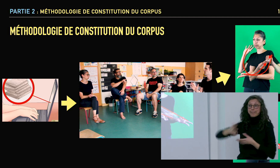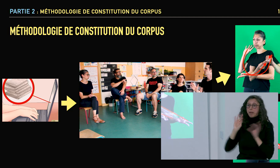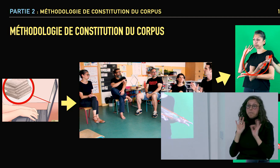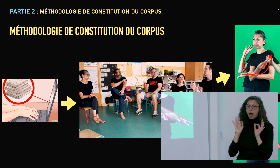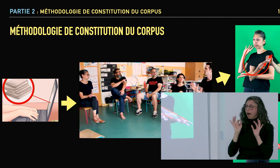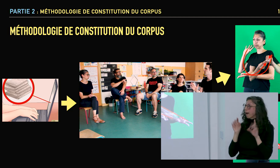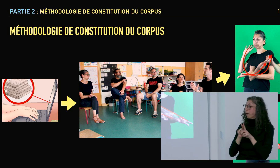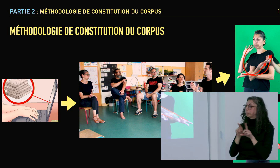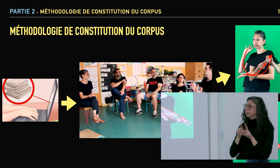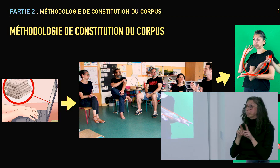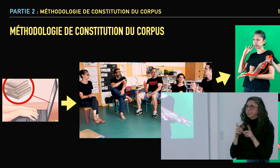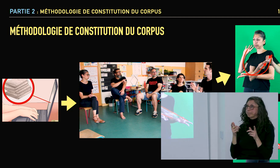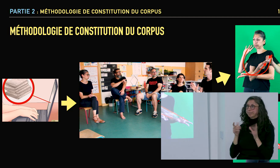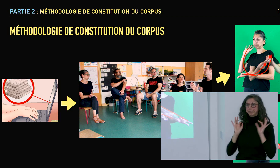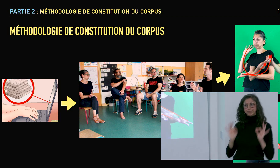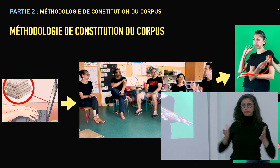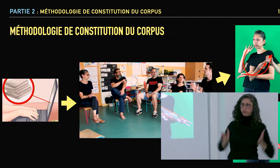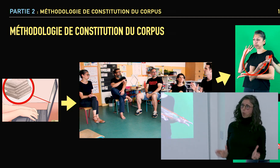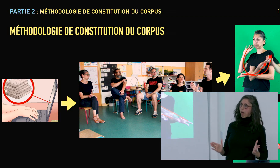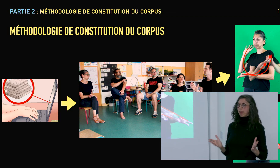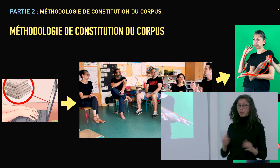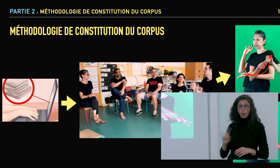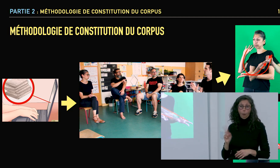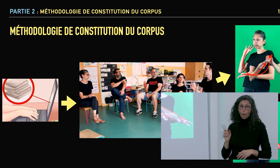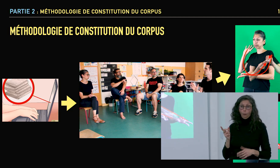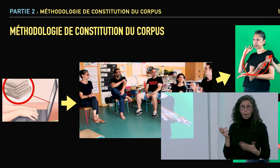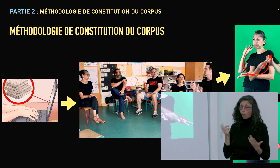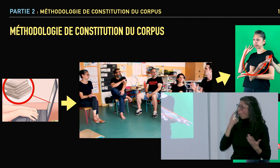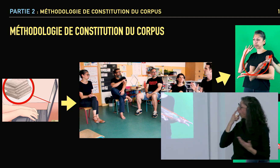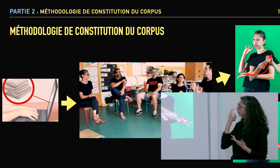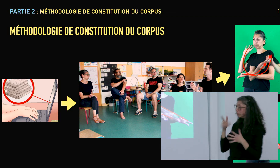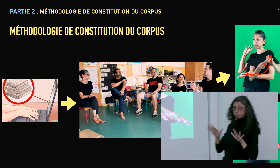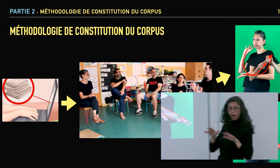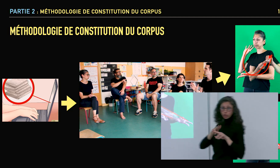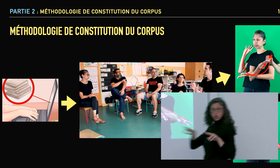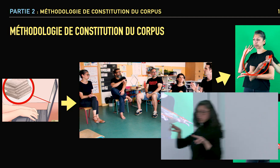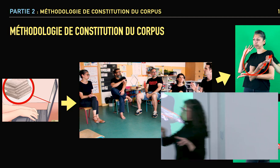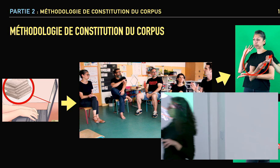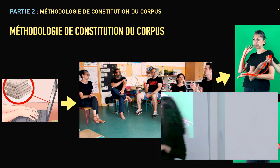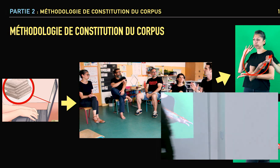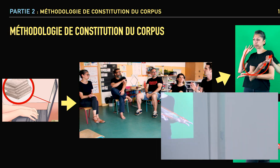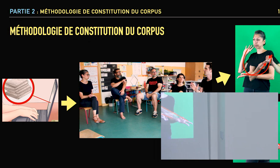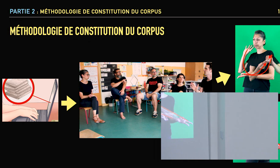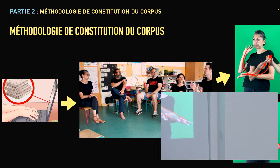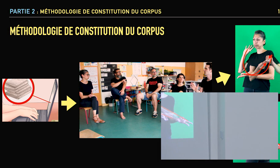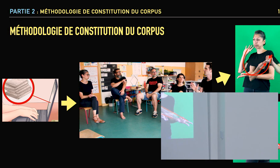Il s'agit donc d'échanges naturels. Il n'y a pas de choses qui sont très formalisées, très cadrées. On le voit puisque certains